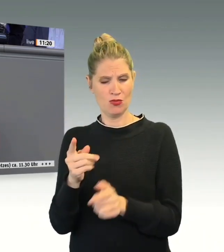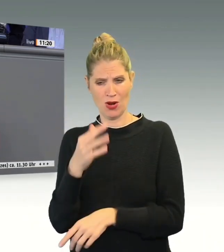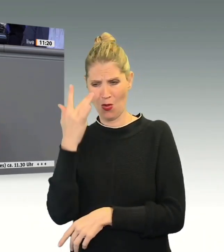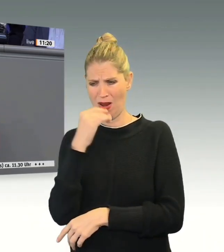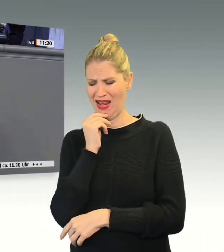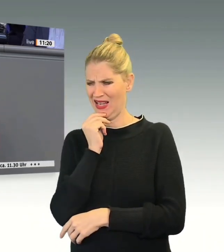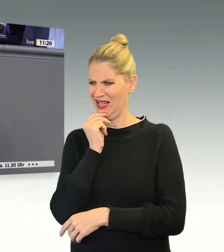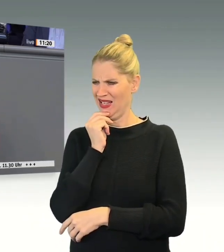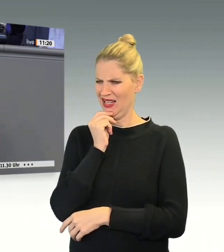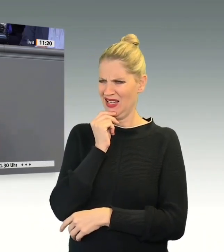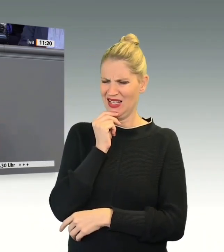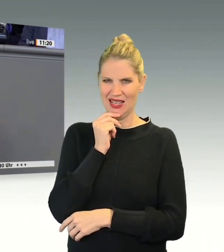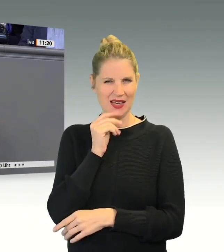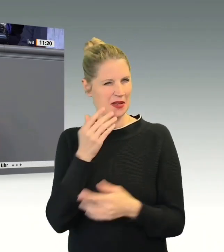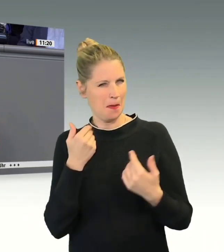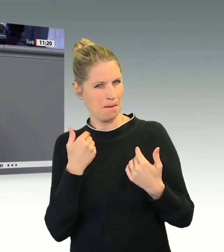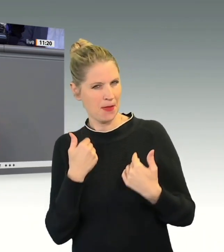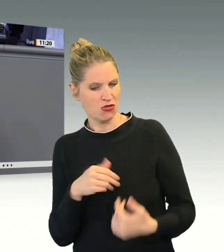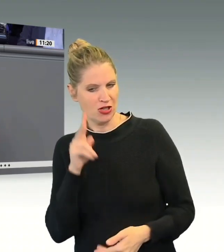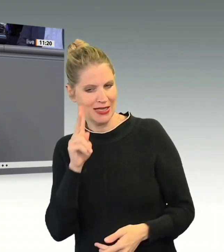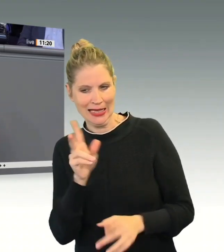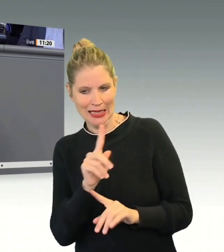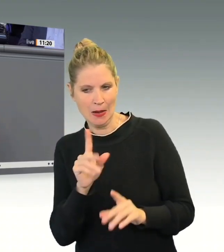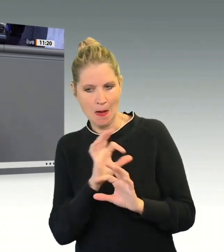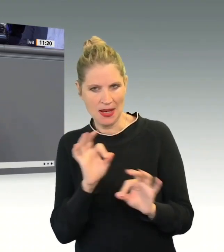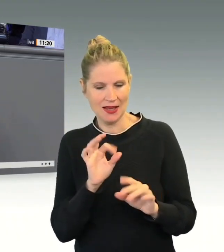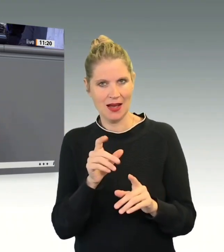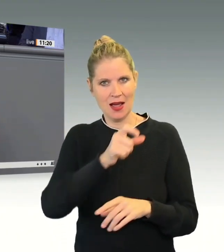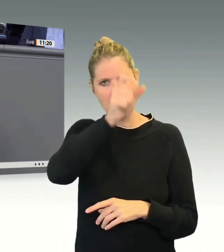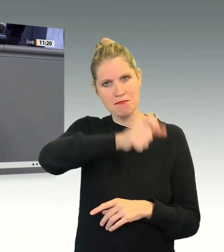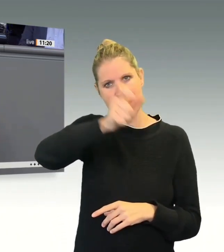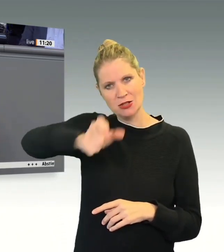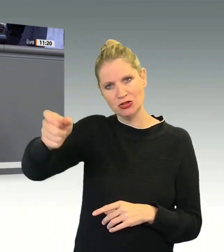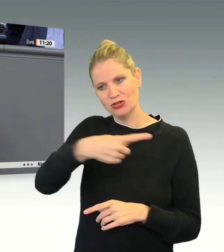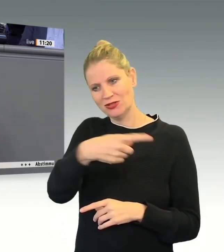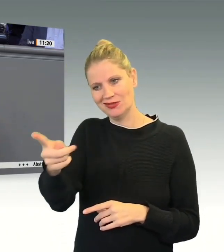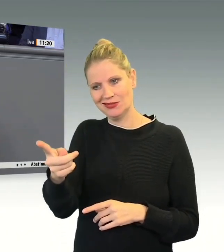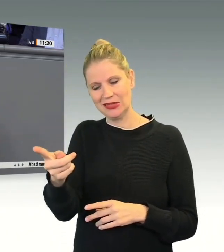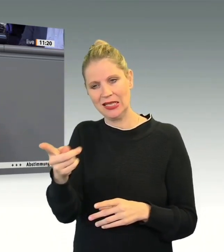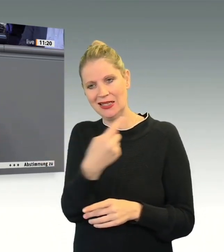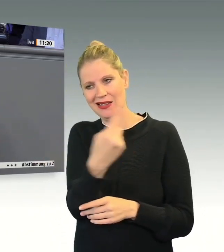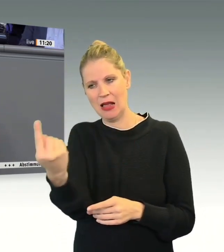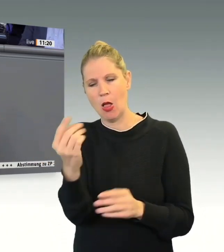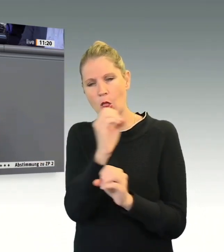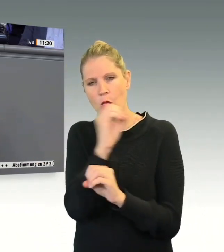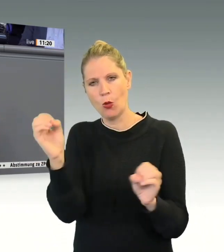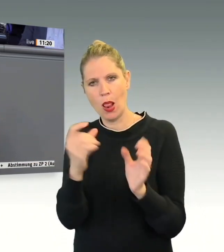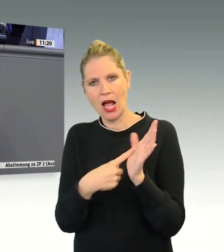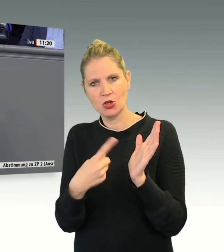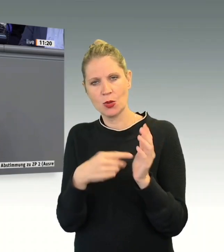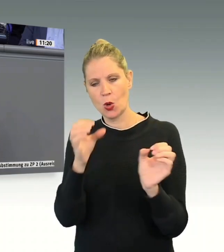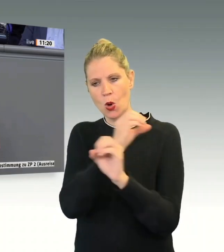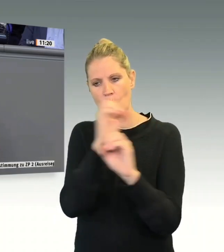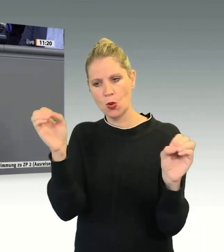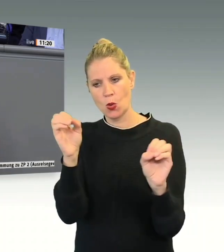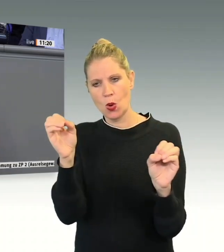menschlich viel besser ist, wenn Menschen, die überhaupt keinen Anspruch haben, die überhaupt keine Aussicht haben auf einen Asylgrund, sich